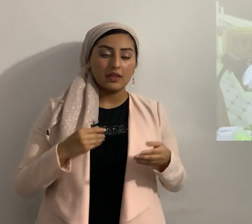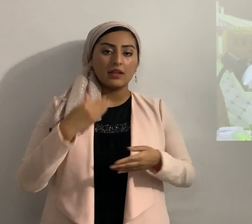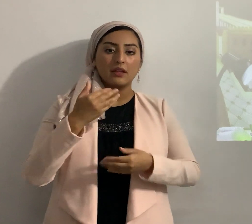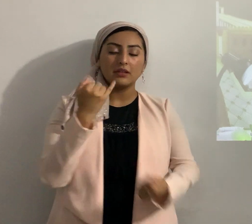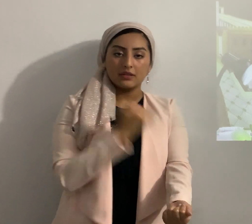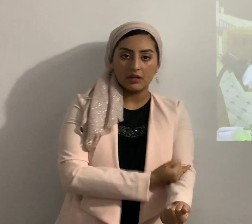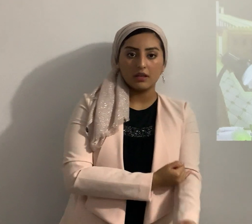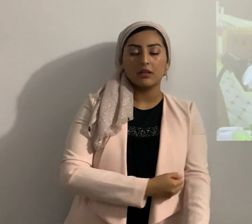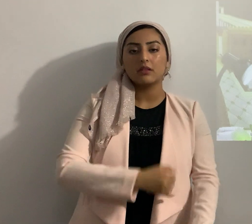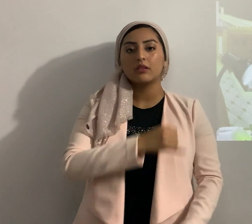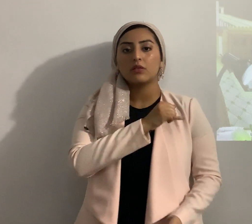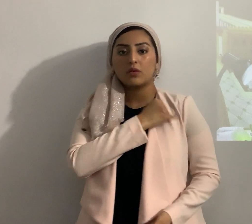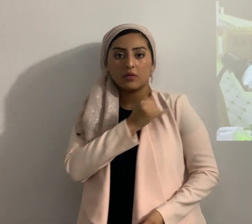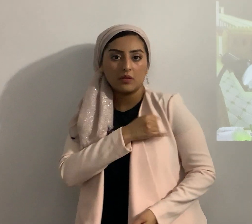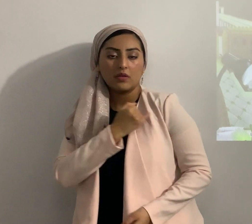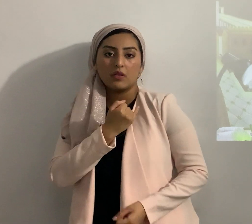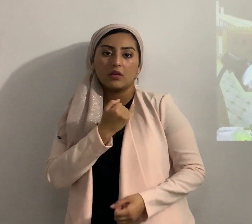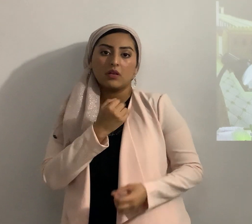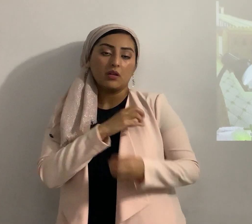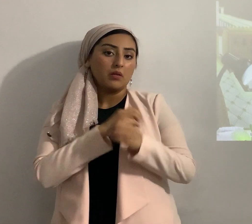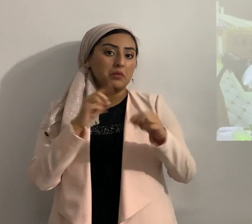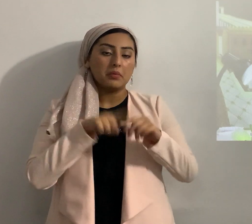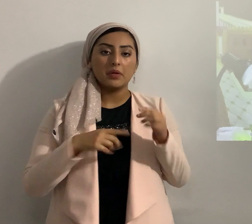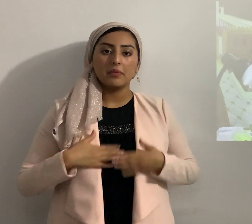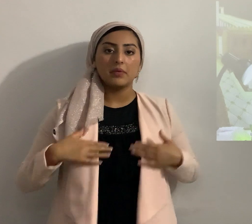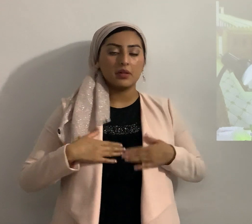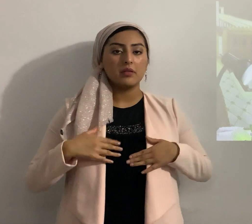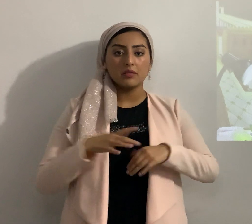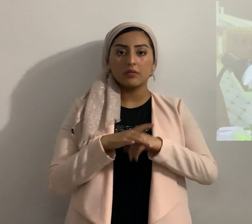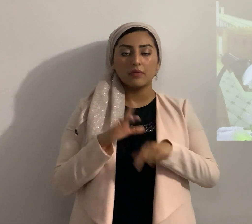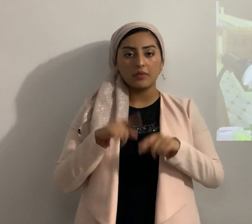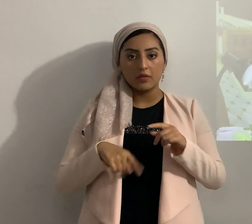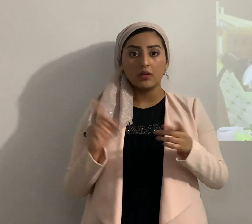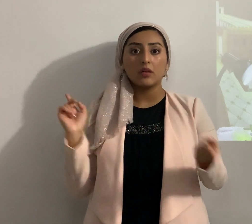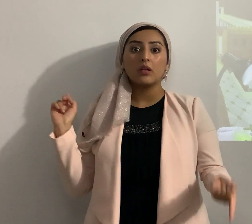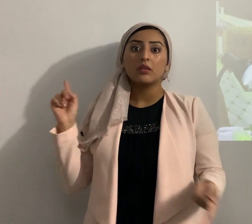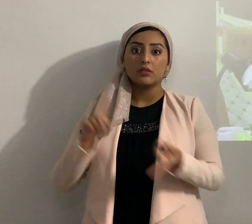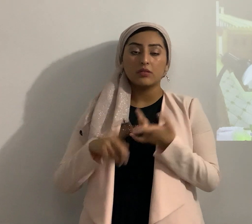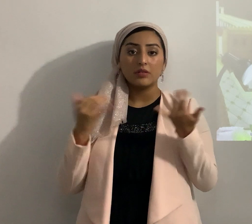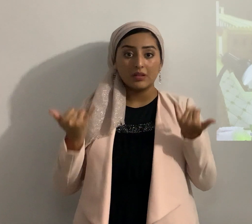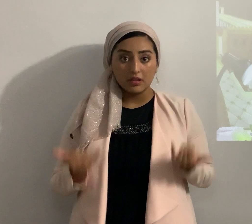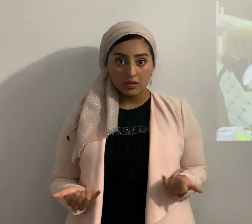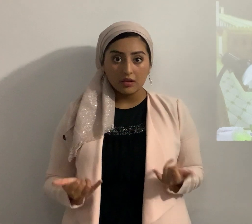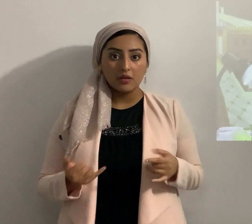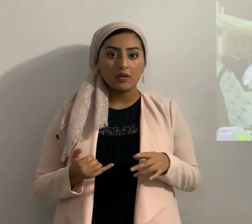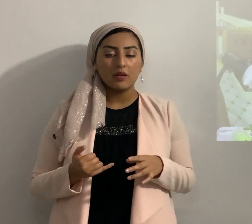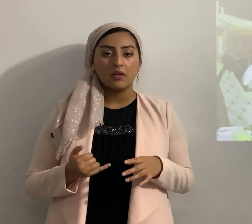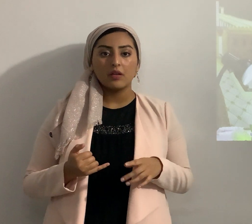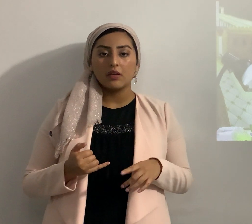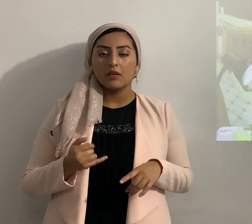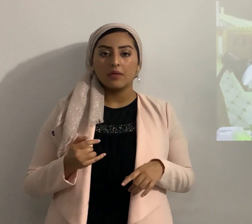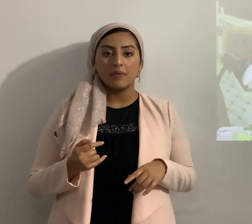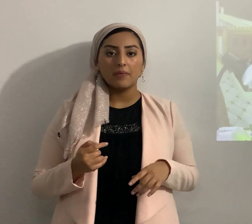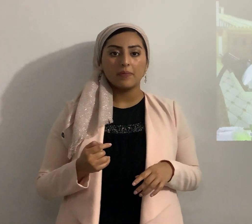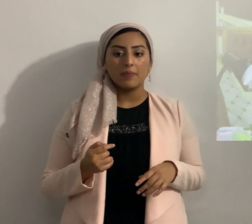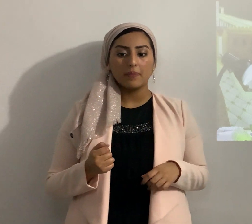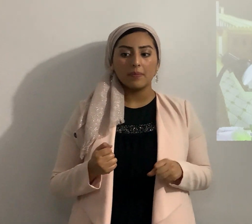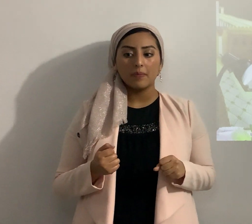Yaacov ninguno de ellos pudo disfrutar la tierra hasta la fecha no se tiene la tierra como